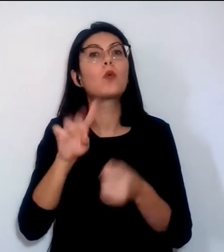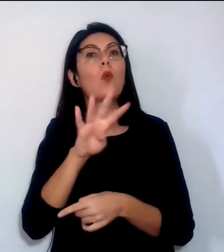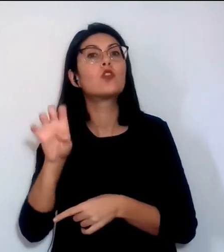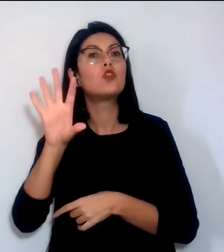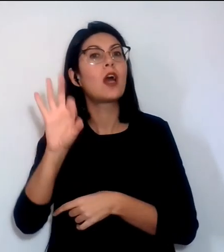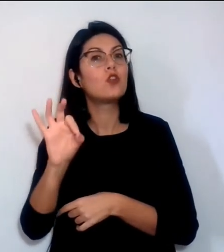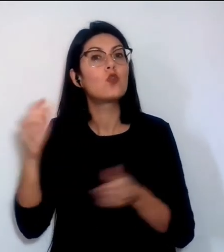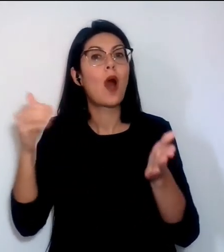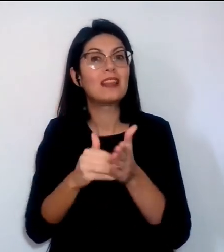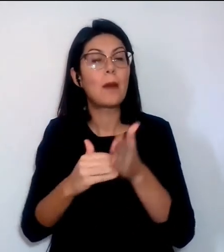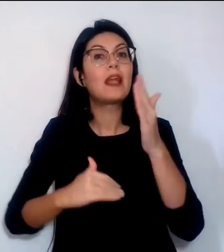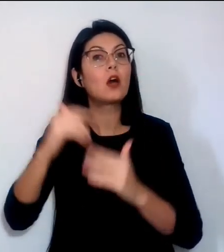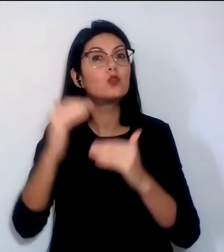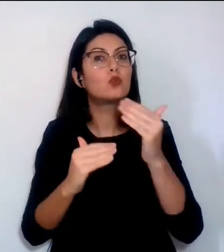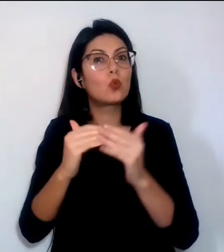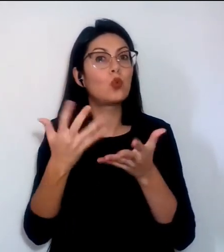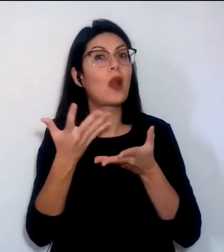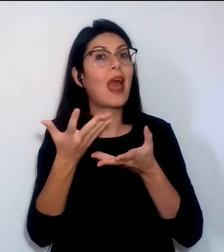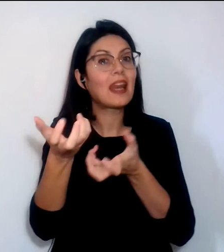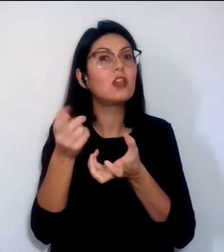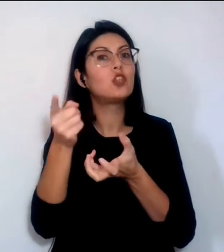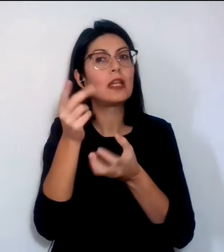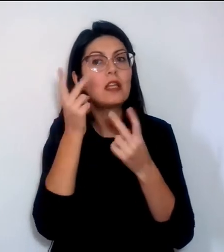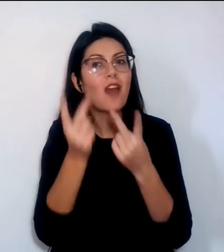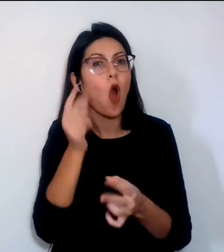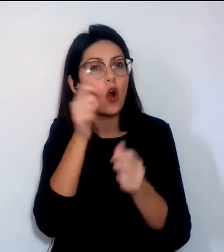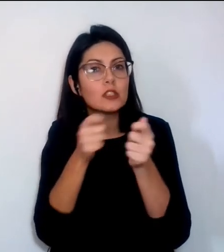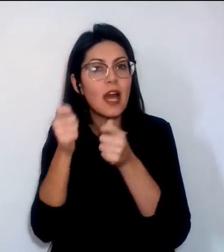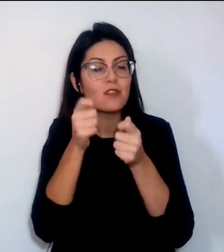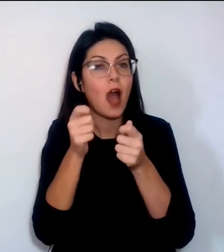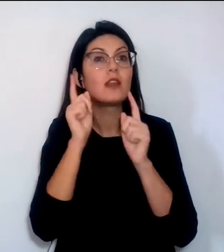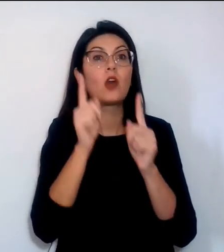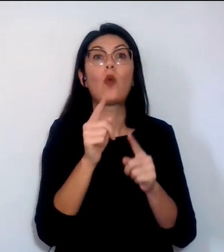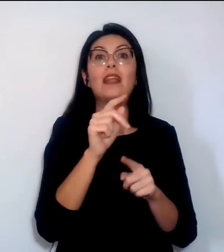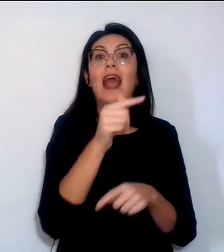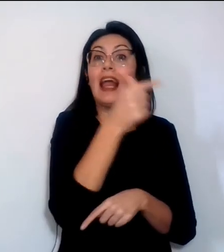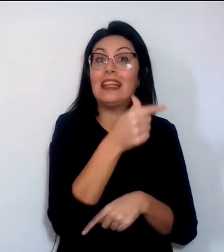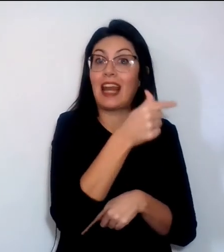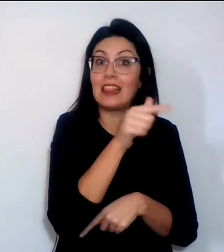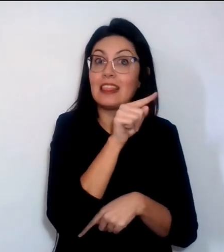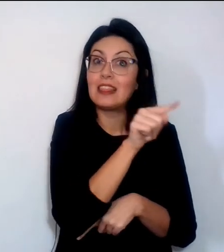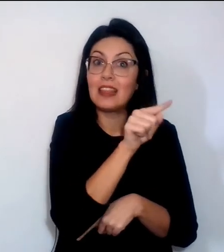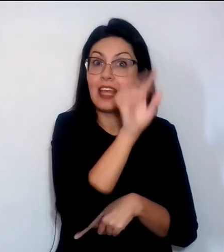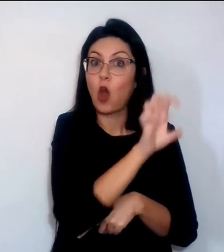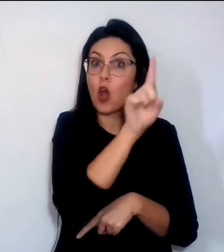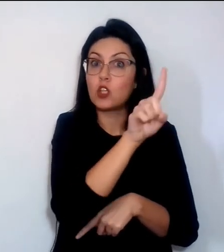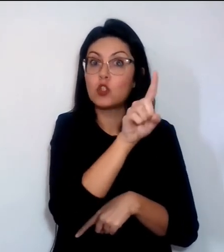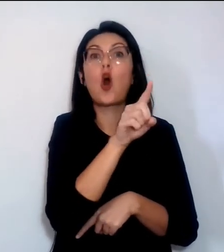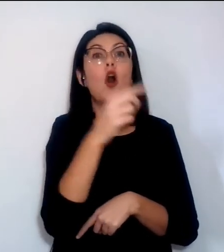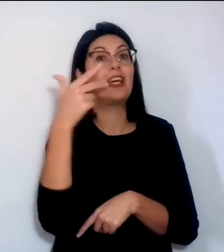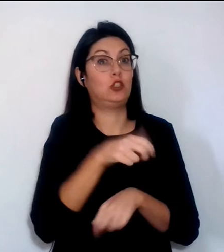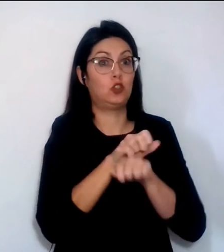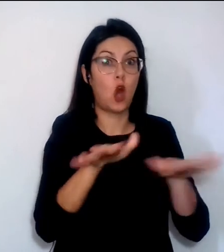strutture ricettive osservate. Quindi se il Trentino Adige è la regione più social d'Italia, la